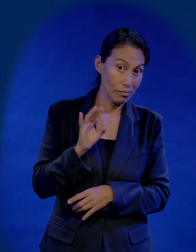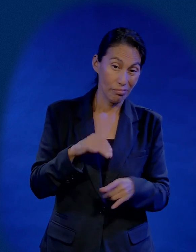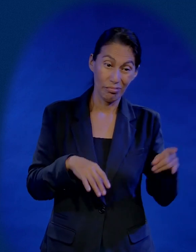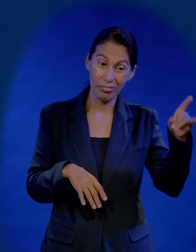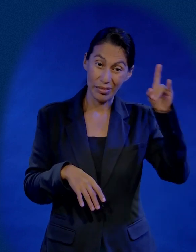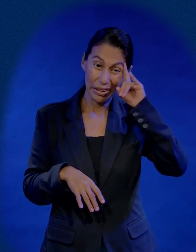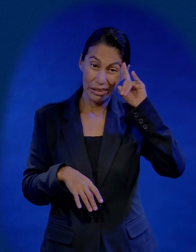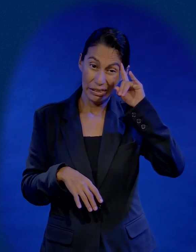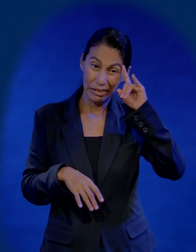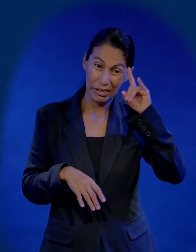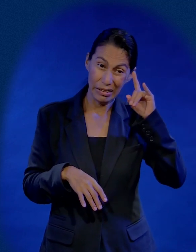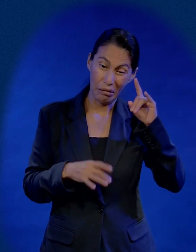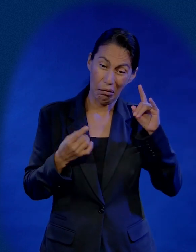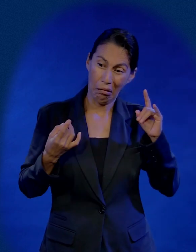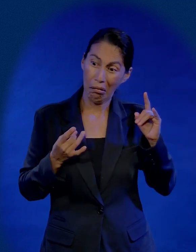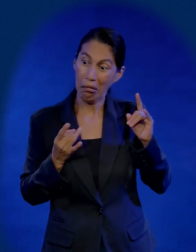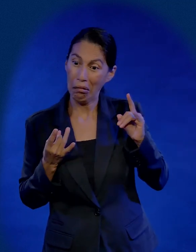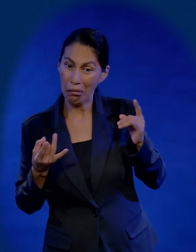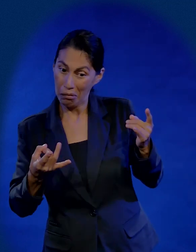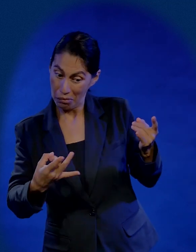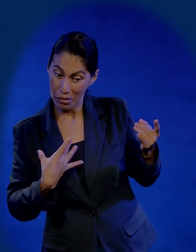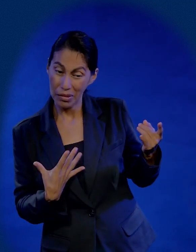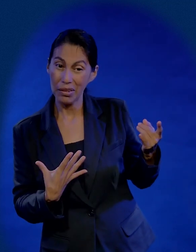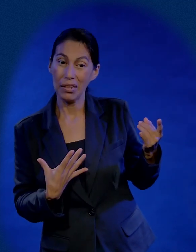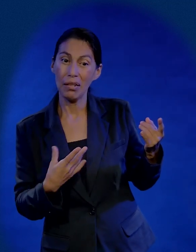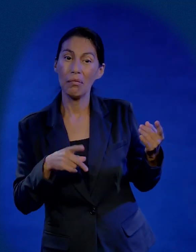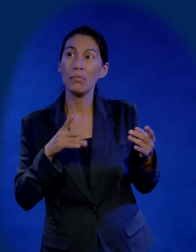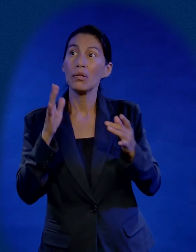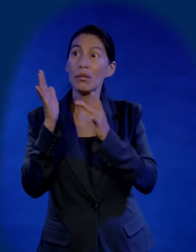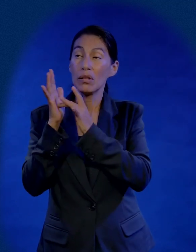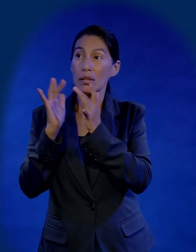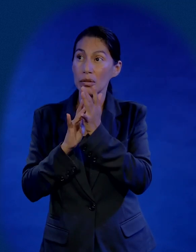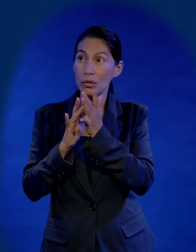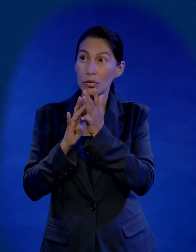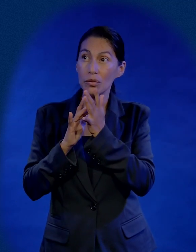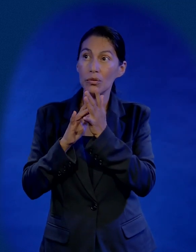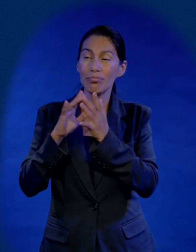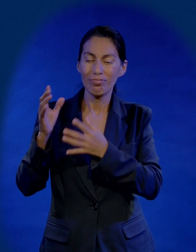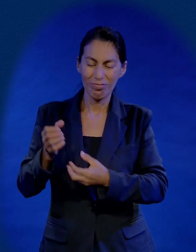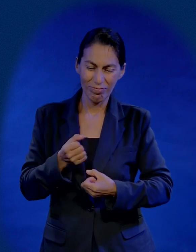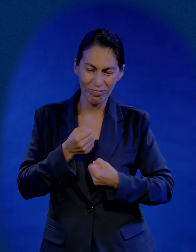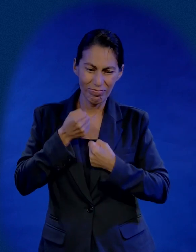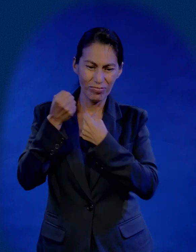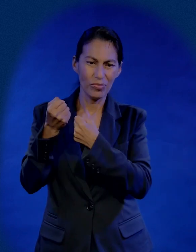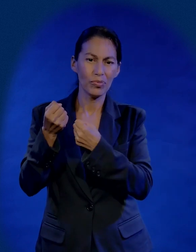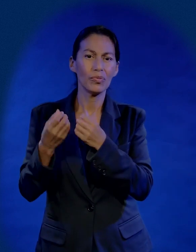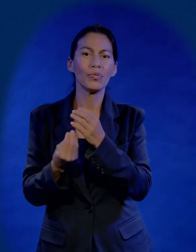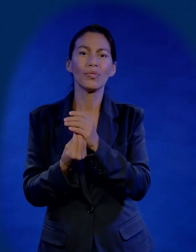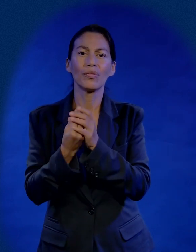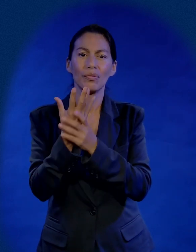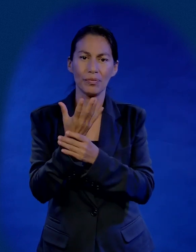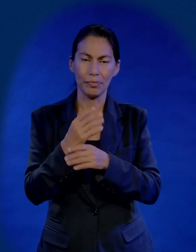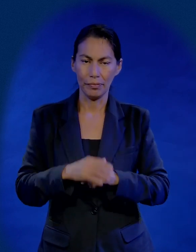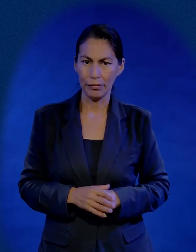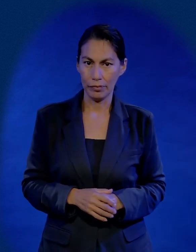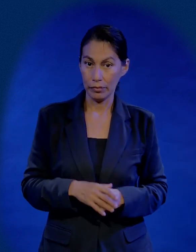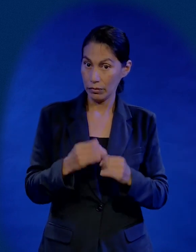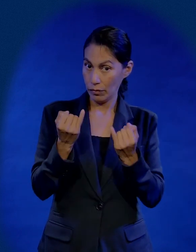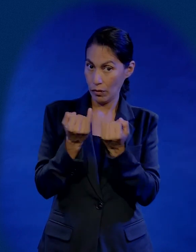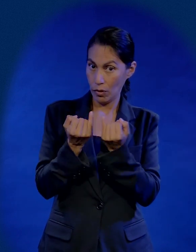a quien Satanás nos va a tomar tan fuerte que nos va a zarandear pero Dios quiera que salgamos restaurados otra vez pero